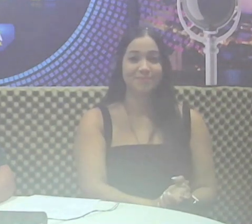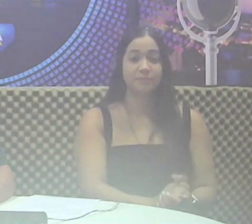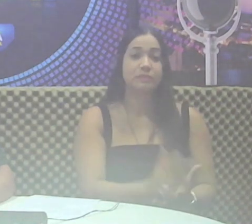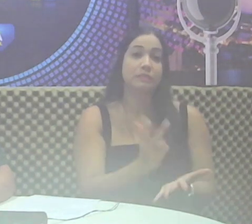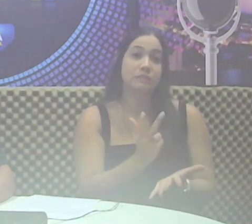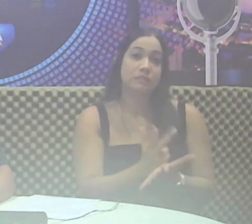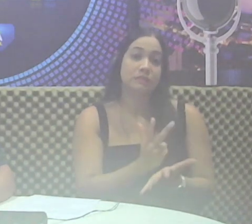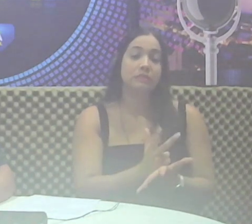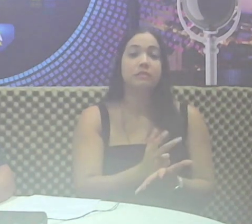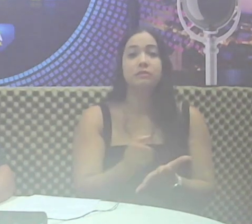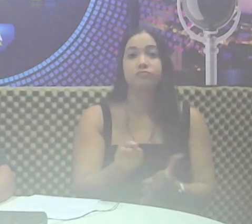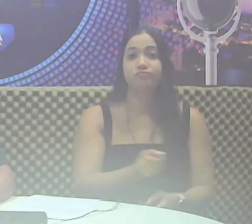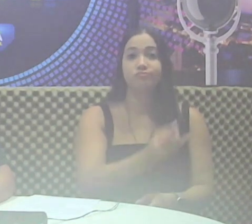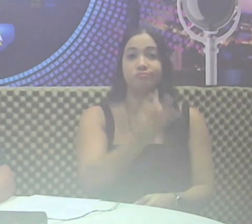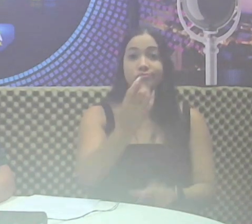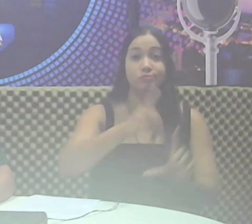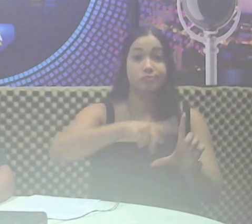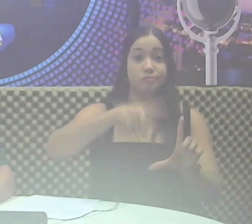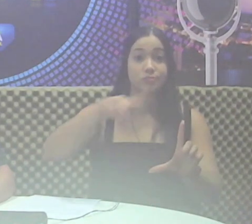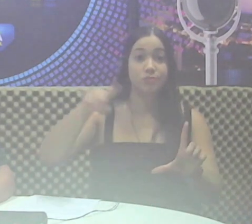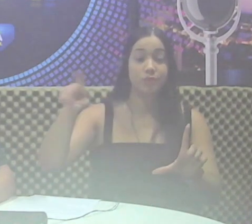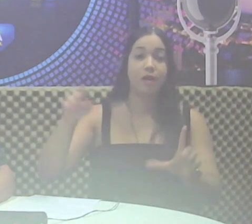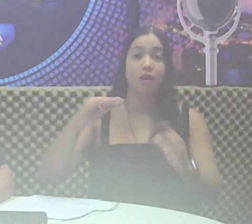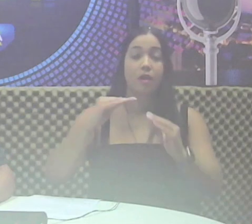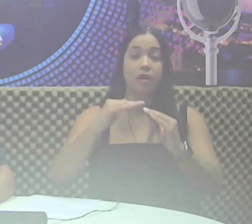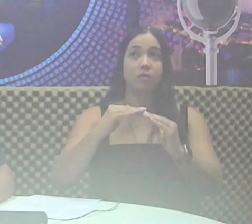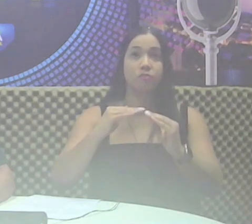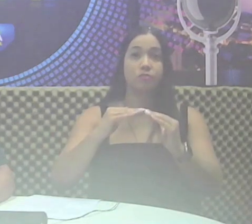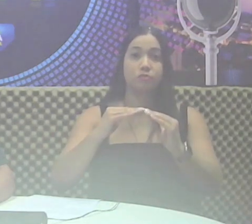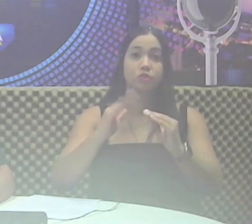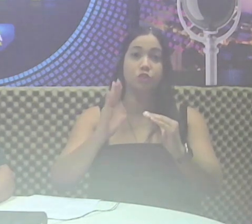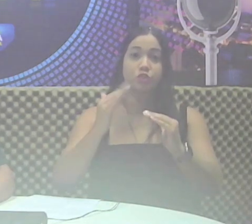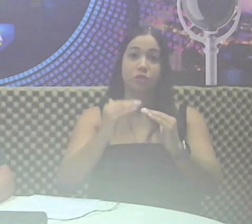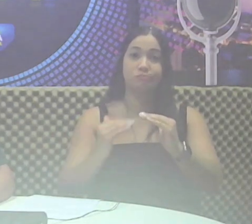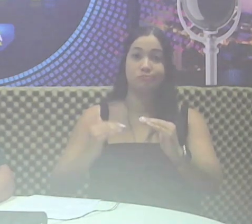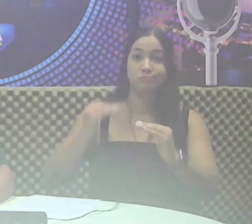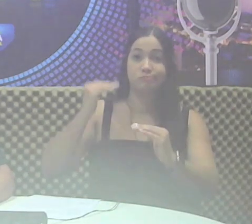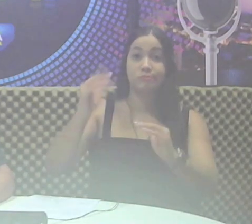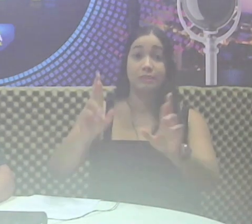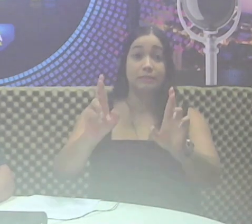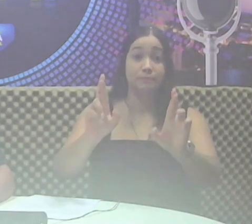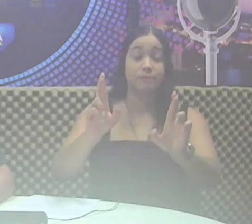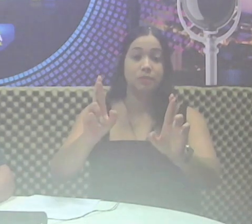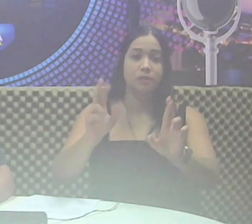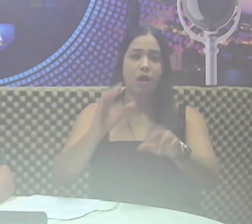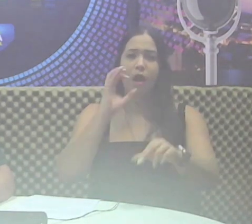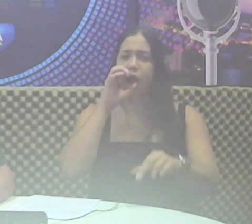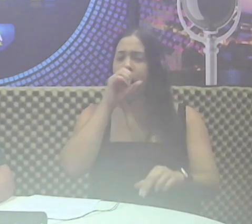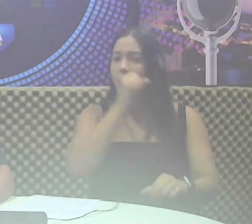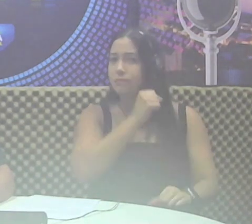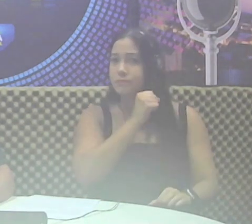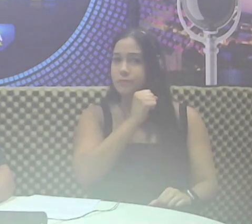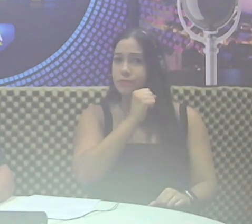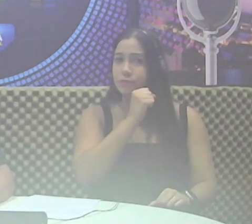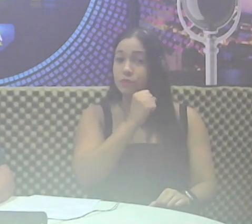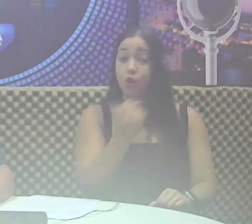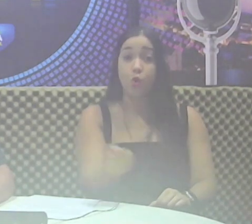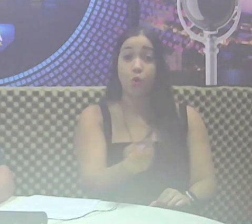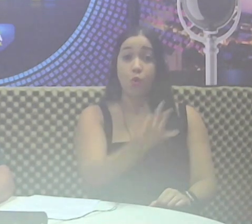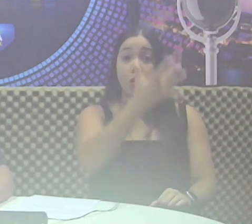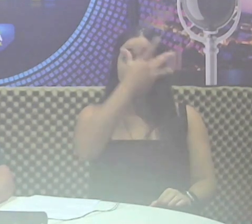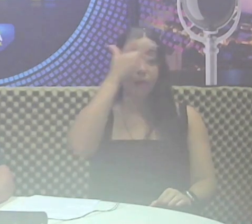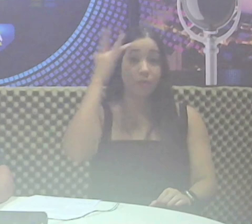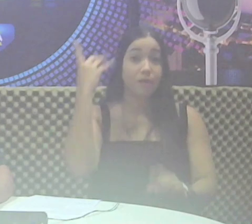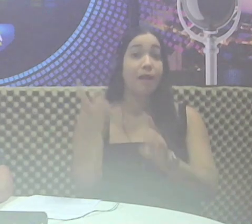quantidade de eletrocardiogramas esteja já acima do esperado em tão pouco tempo, o número de pacientes